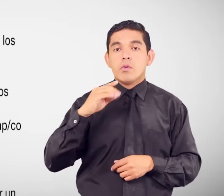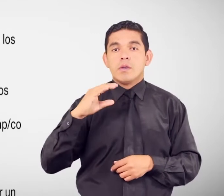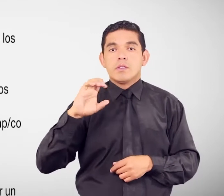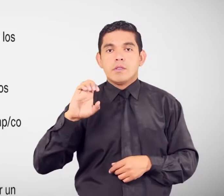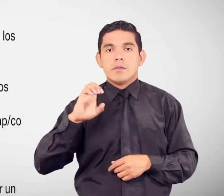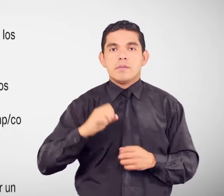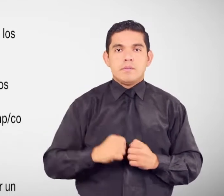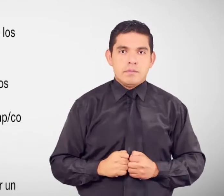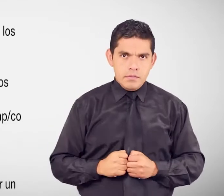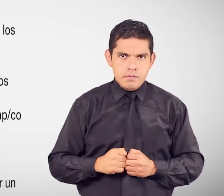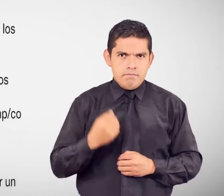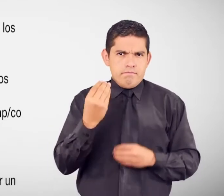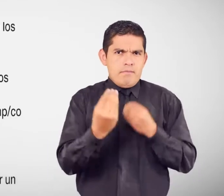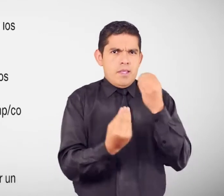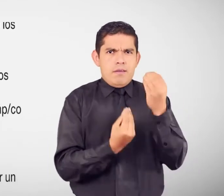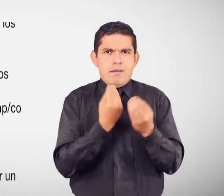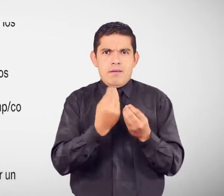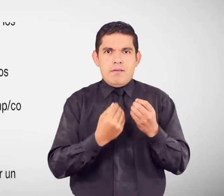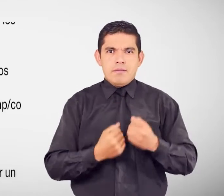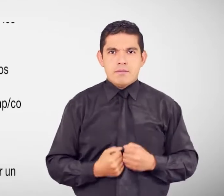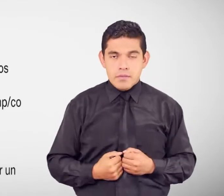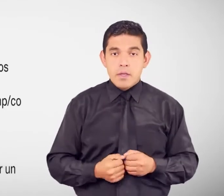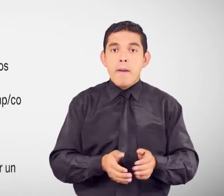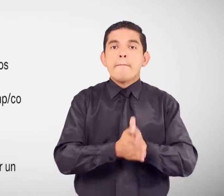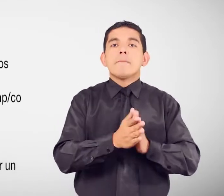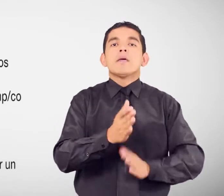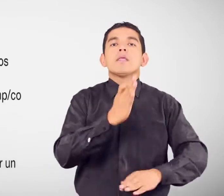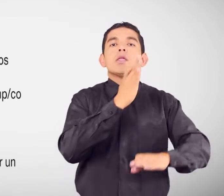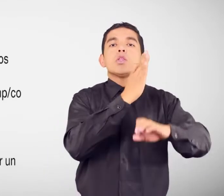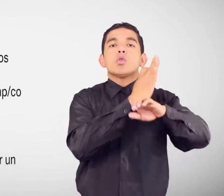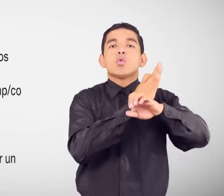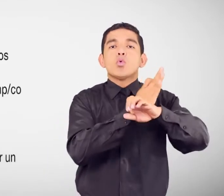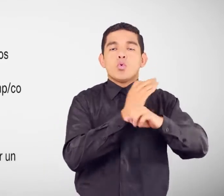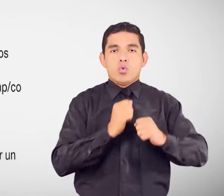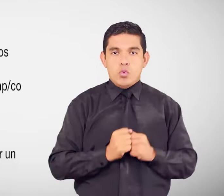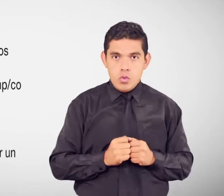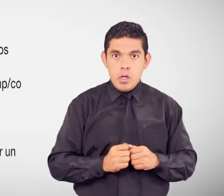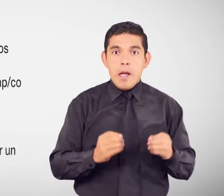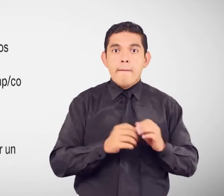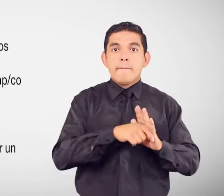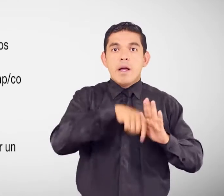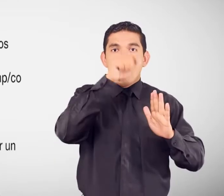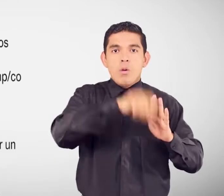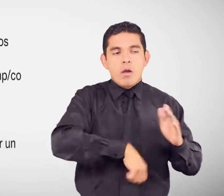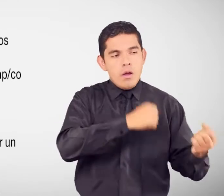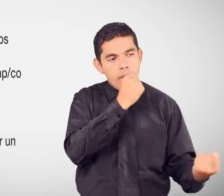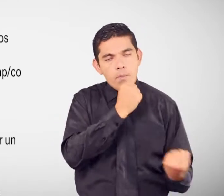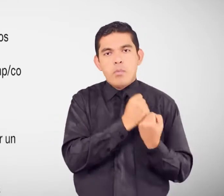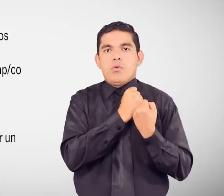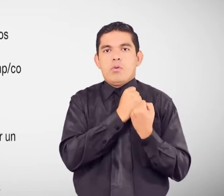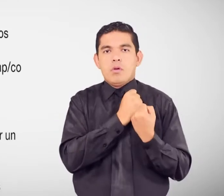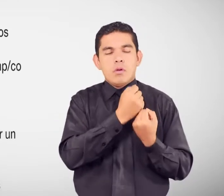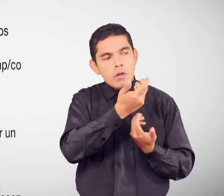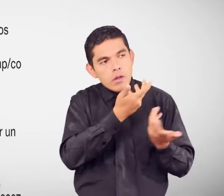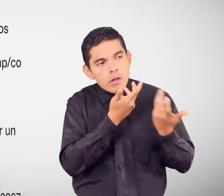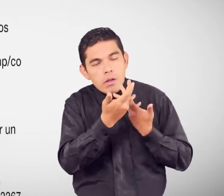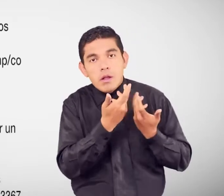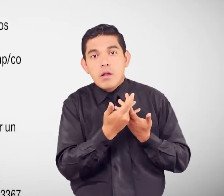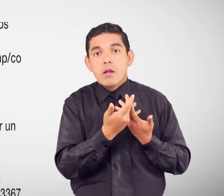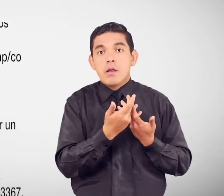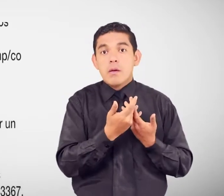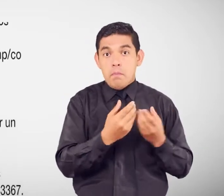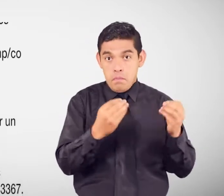¿Qué se debe hacer? Solicitar un turno Para ser atendido por un abogado especializado Para solicitar